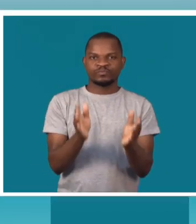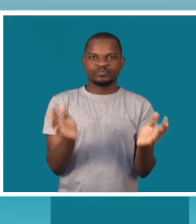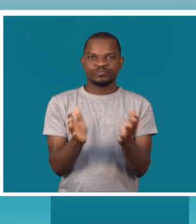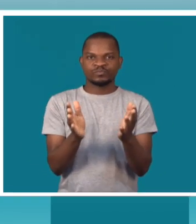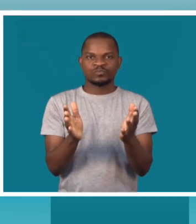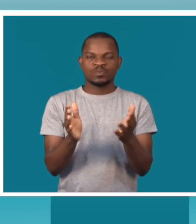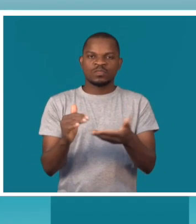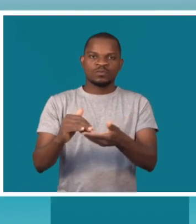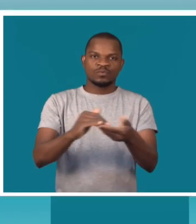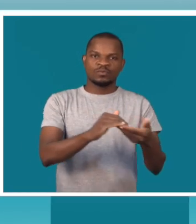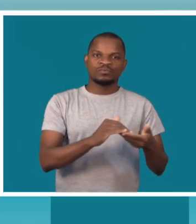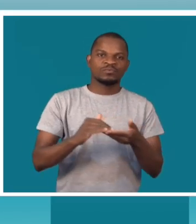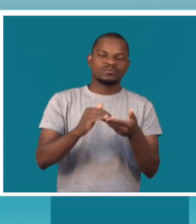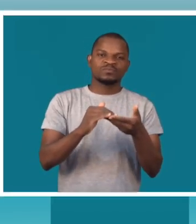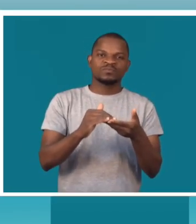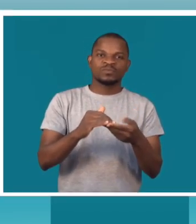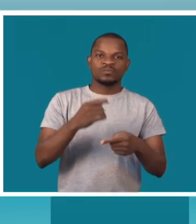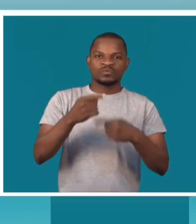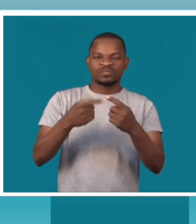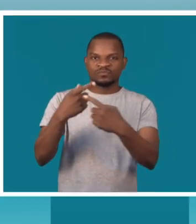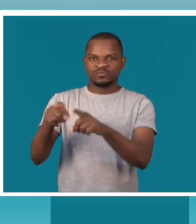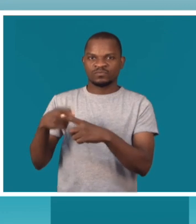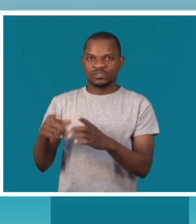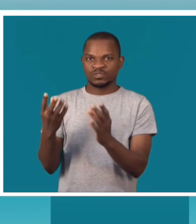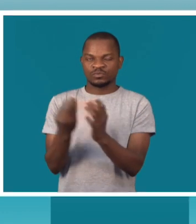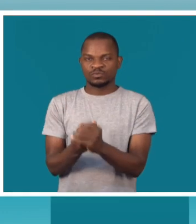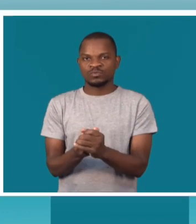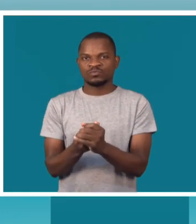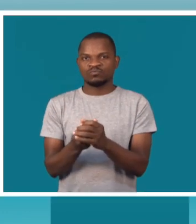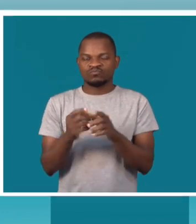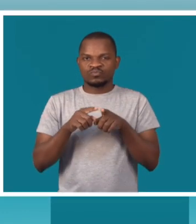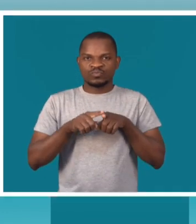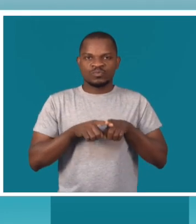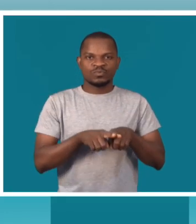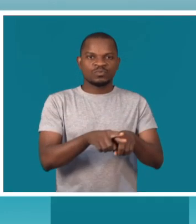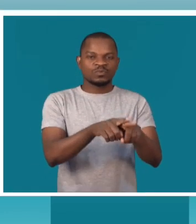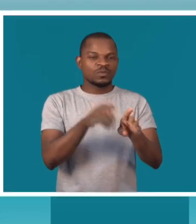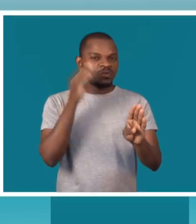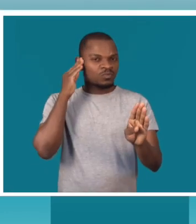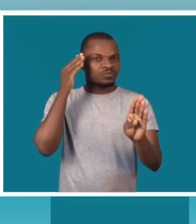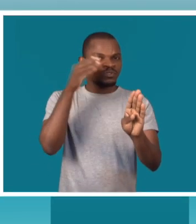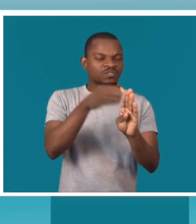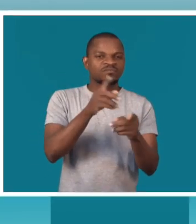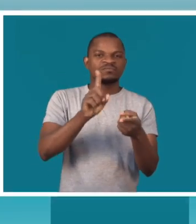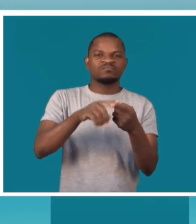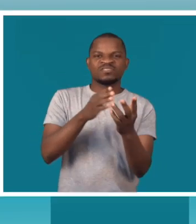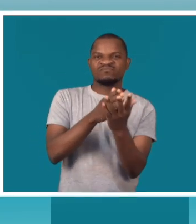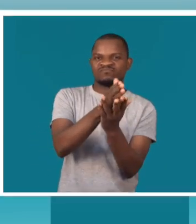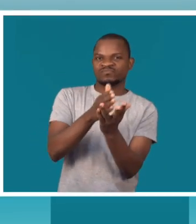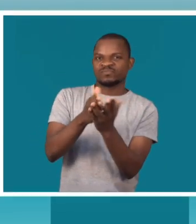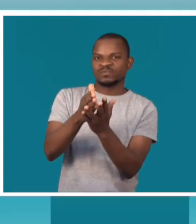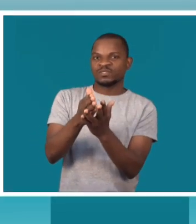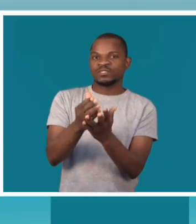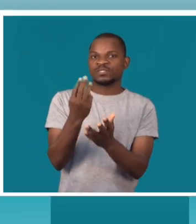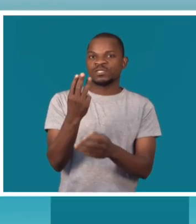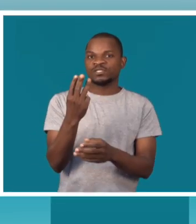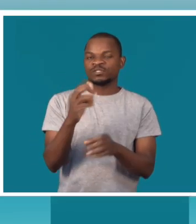colaboração para a viabilização de projetos conjuntos que estejam alinhados com os objetivos estratégicos das organizações,